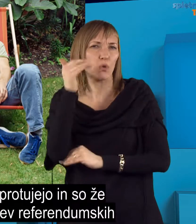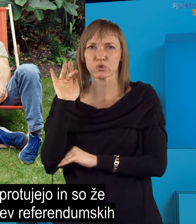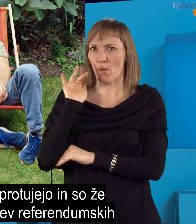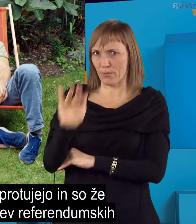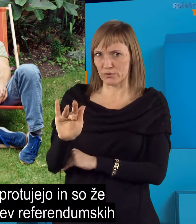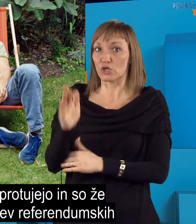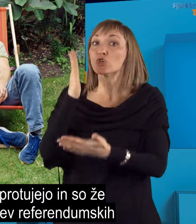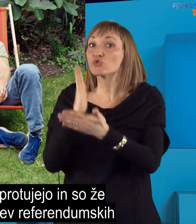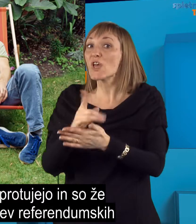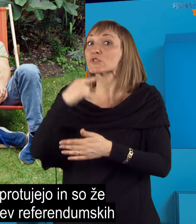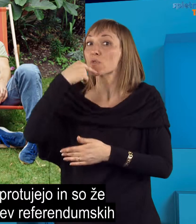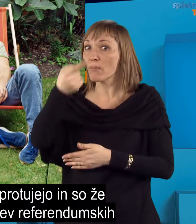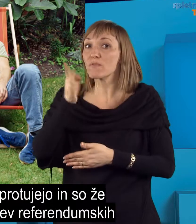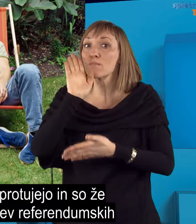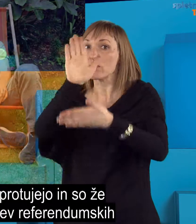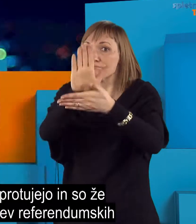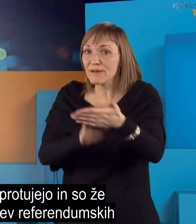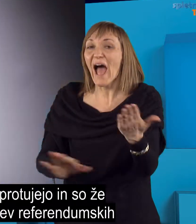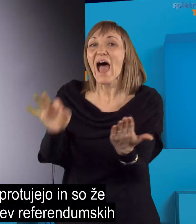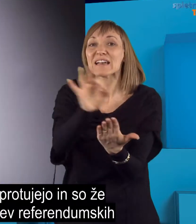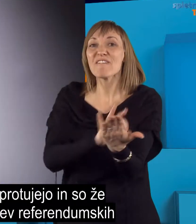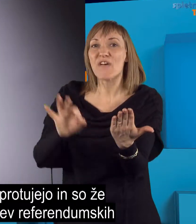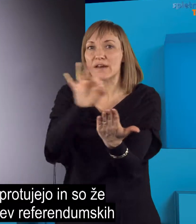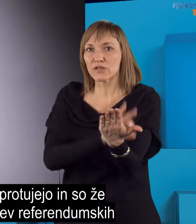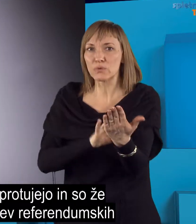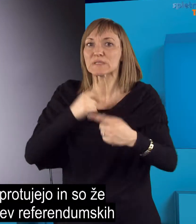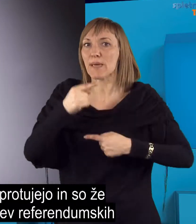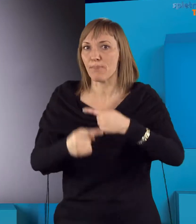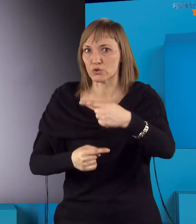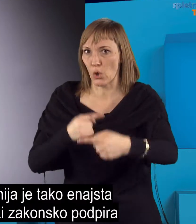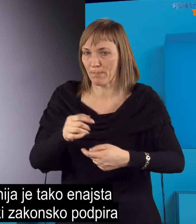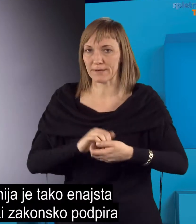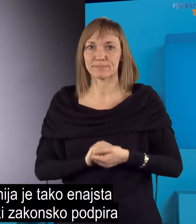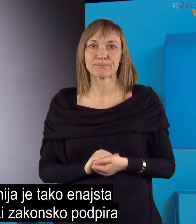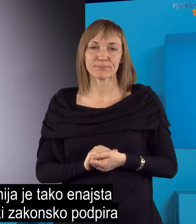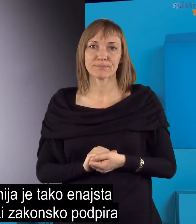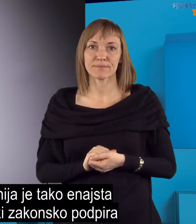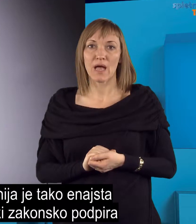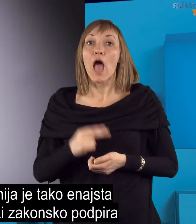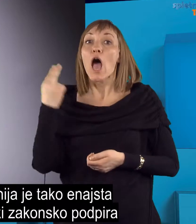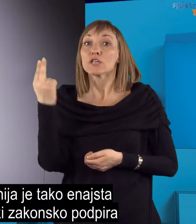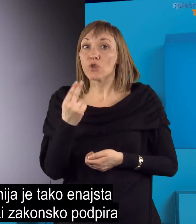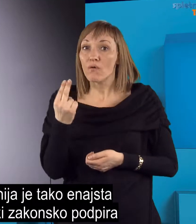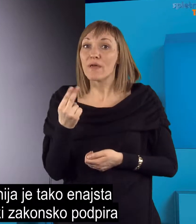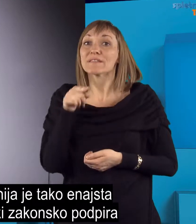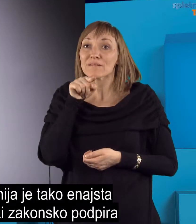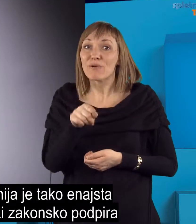in so že napovedali zbiranje podpisov za referendum. Izvajanje tega zakona pa bi lahko preprečil tudi veto